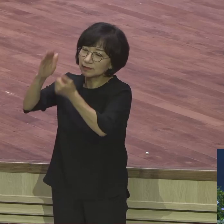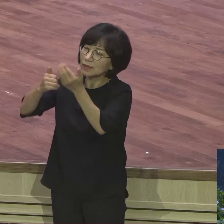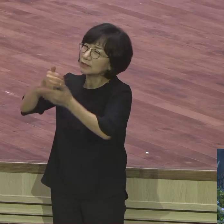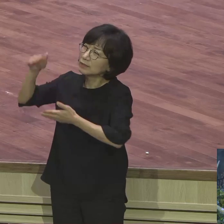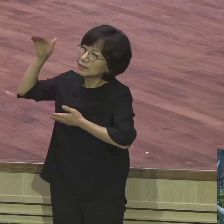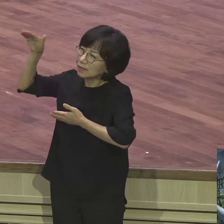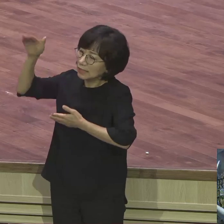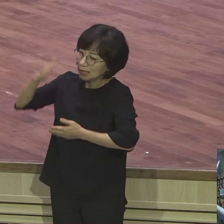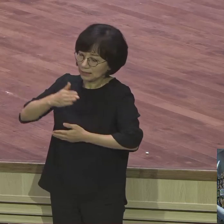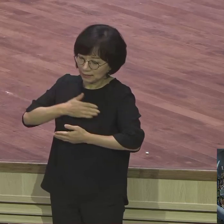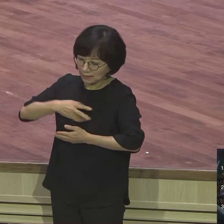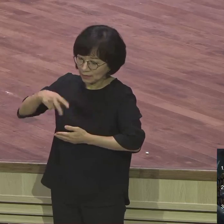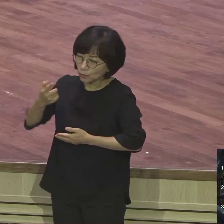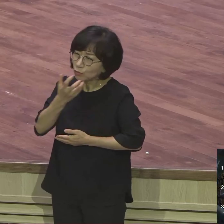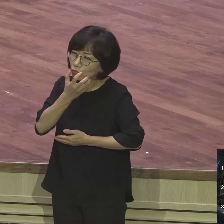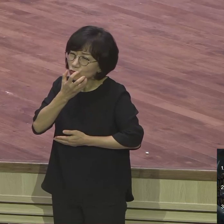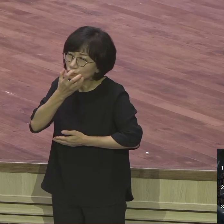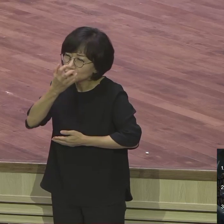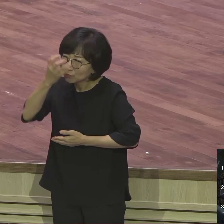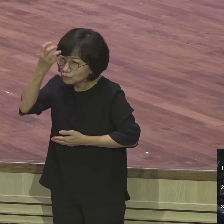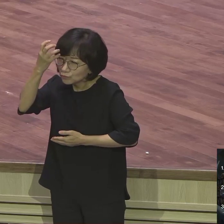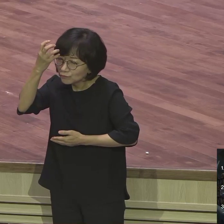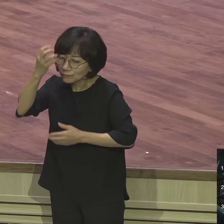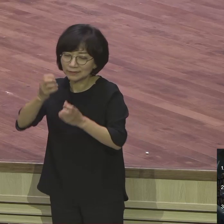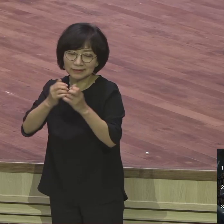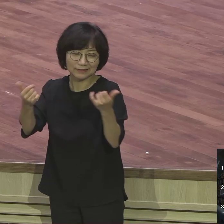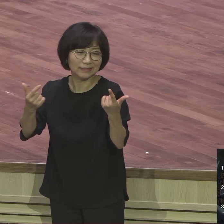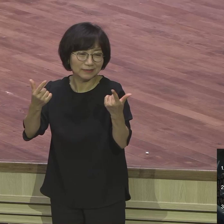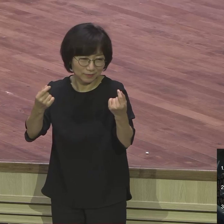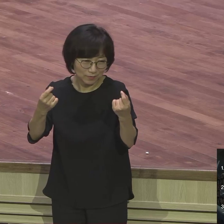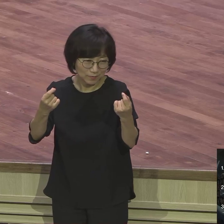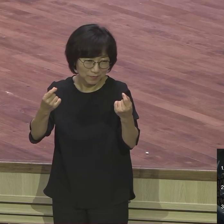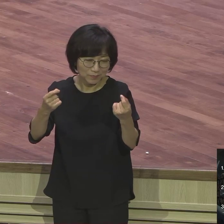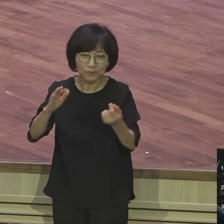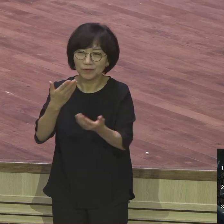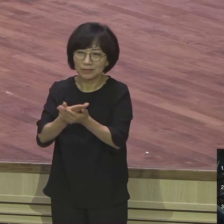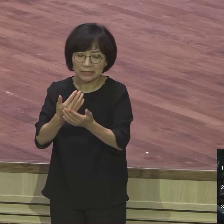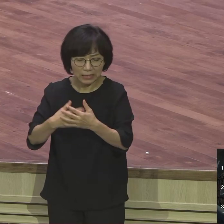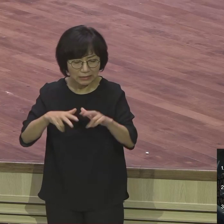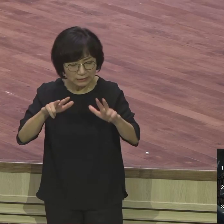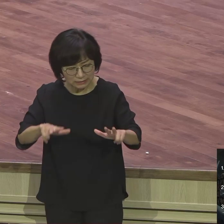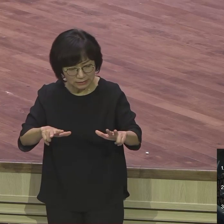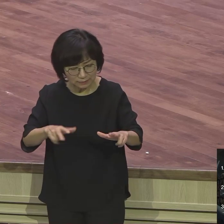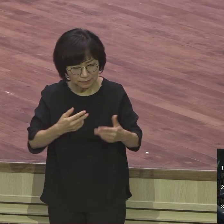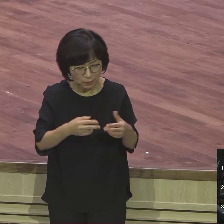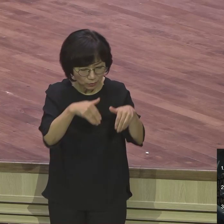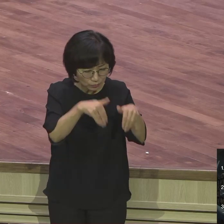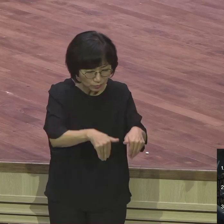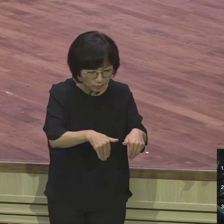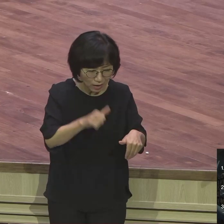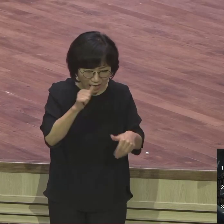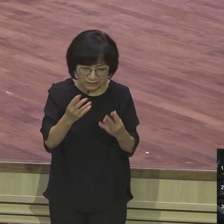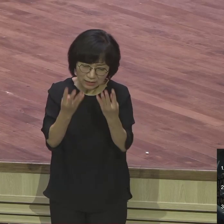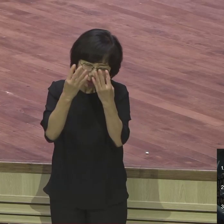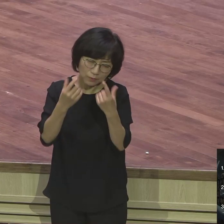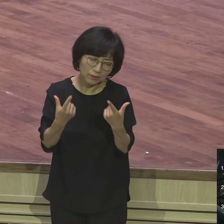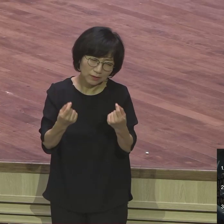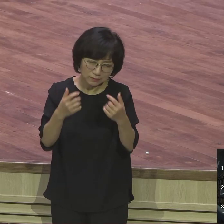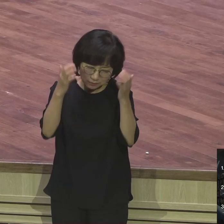나도 형통한 자 된 이 요셉처럼 지금은 노예여 지금은 감옥이지만 하나님은 분명히 나를 세계보호마 2,3,7단 보호마